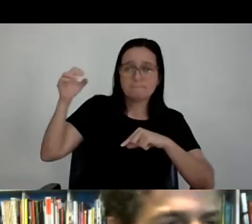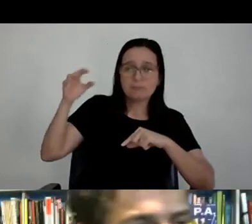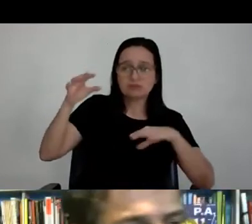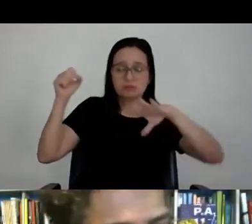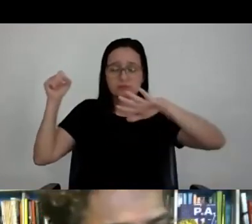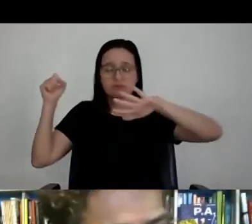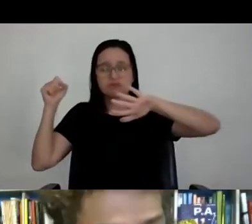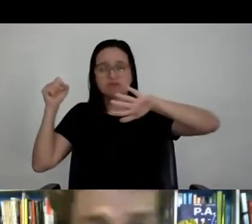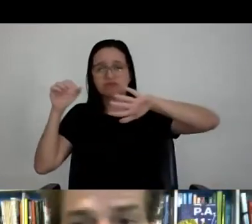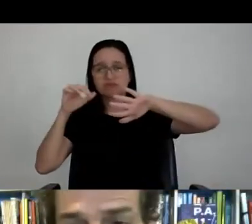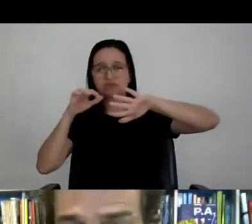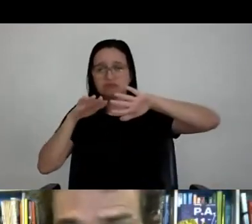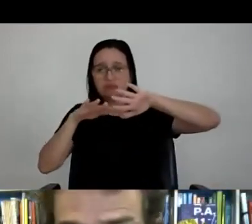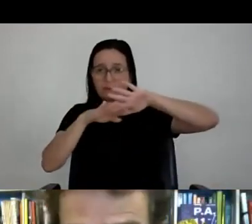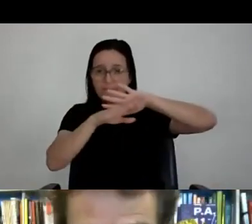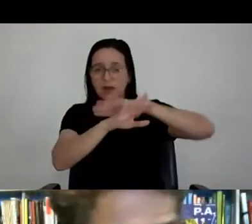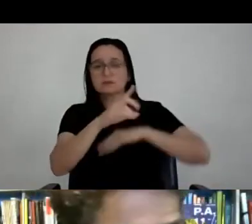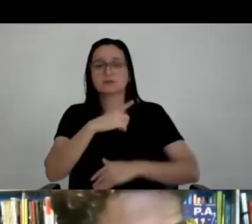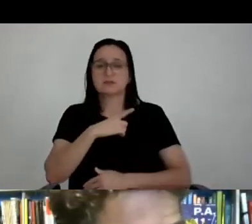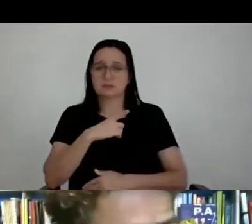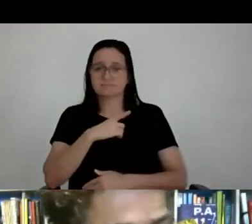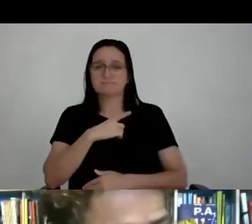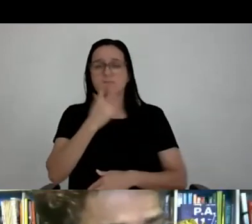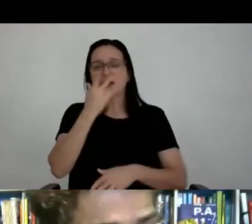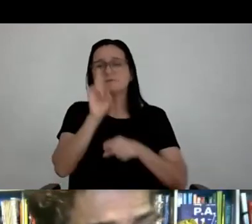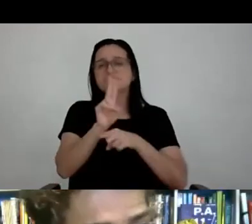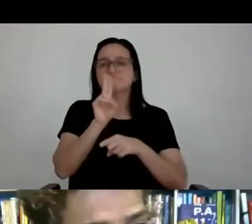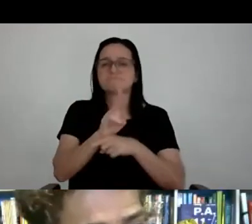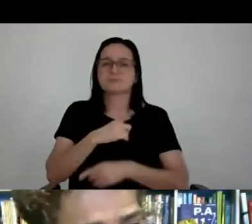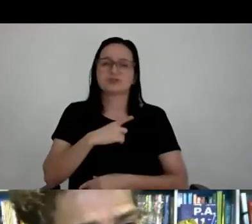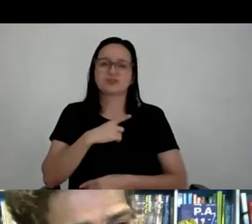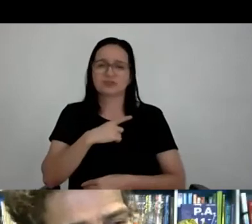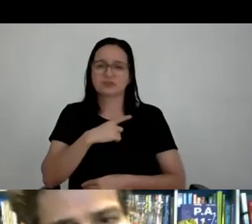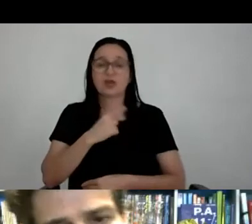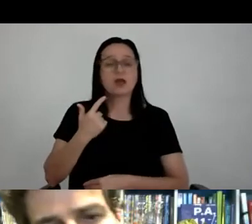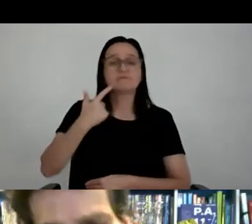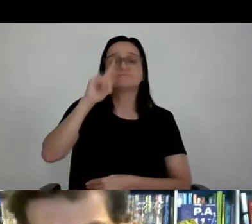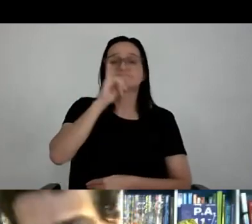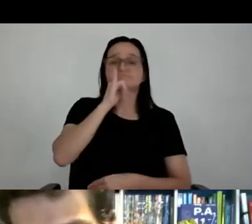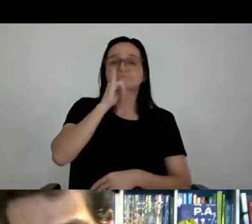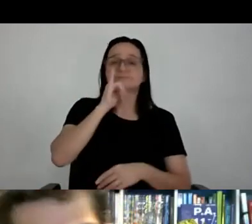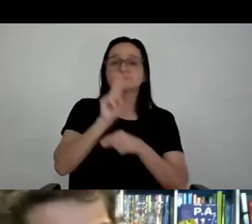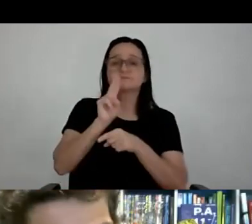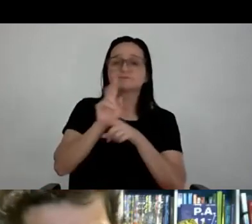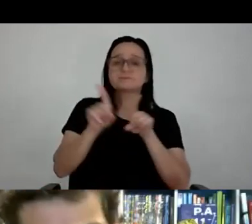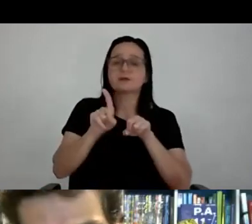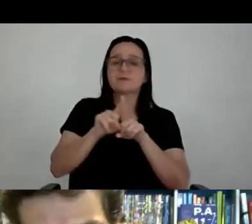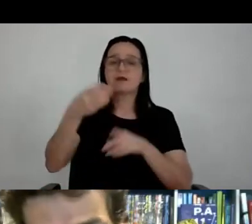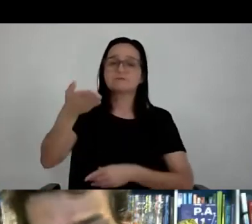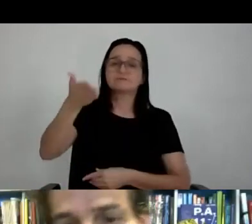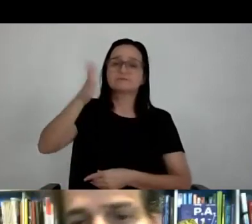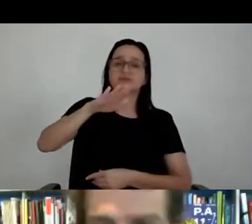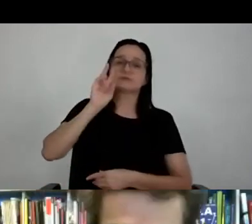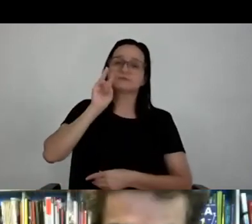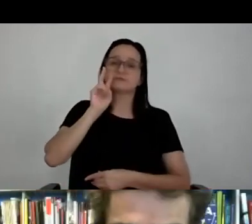da... Mas criava essa proteção do sol. E a outra proteção também é que do lado de cá, onde vocês viram aquela